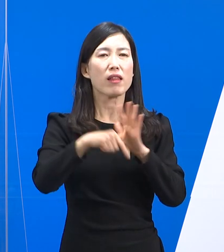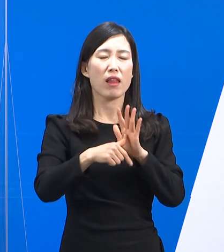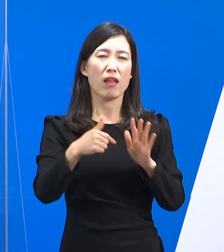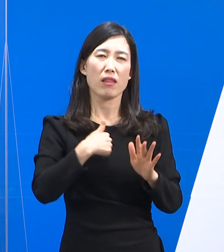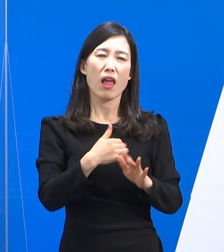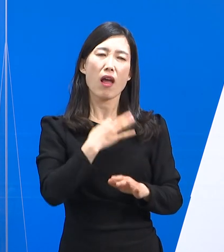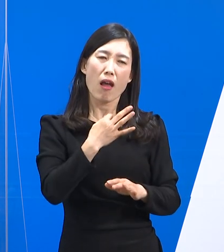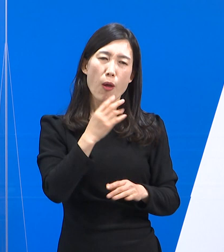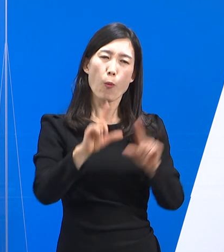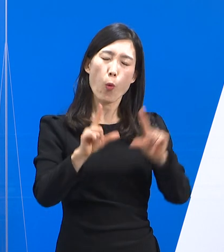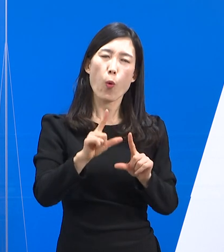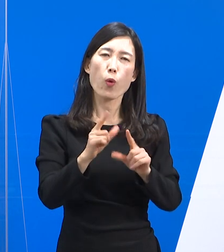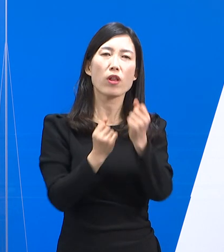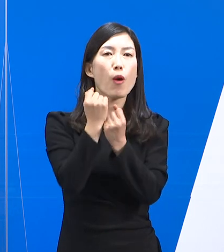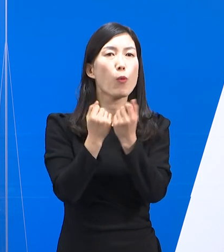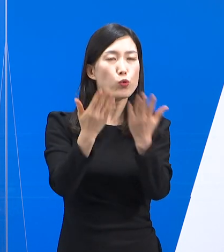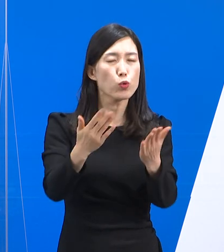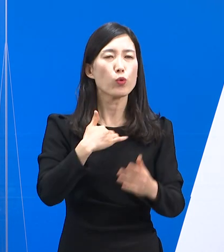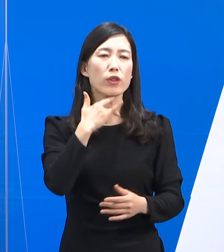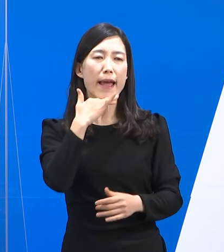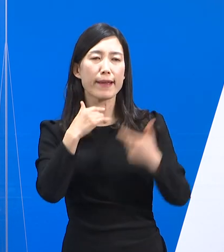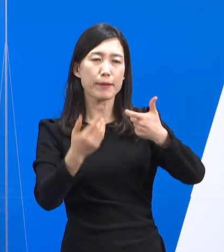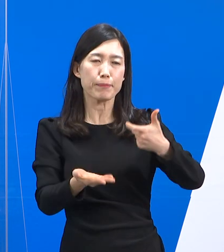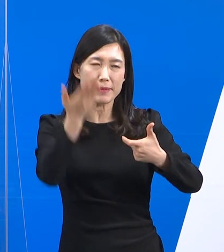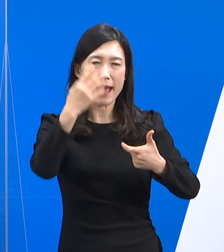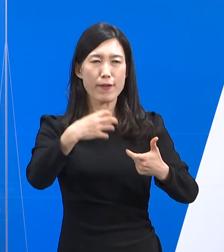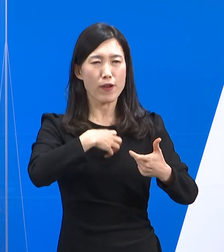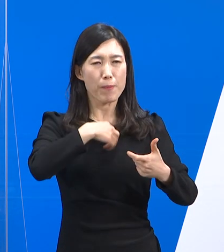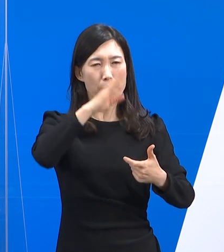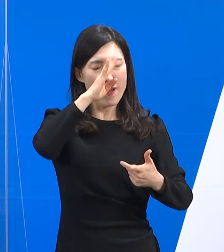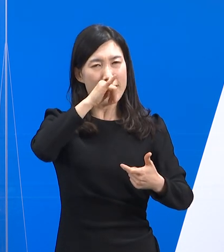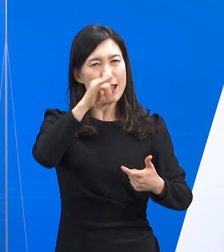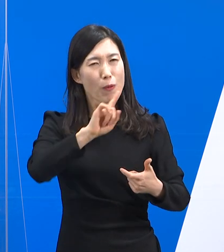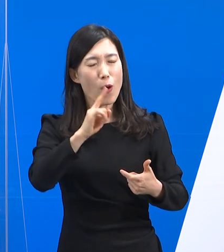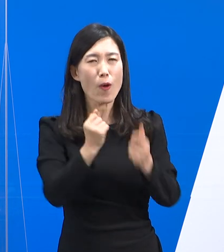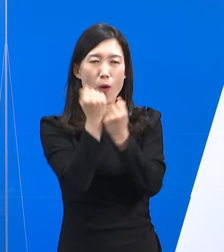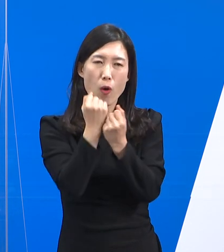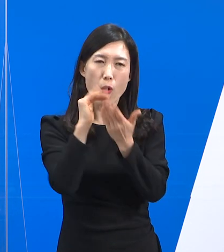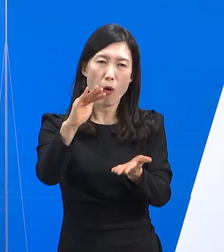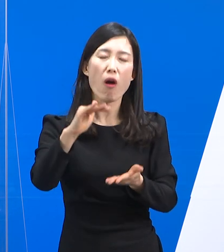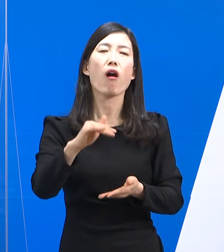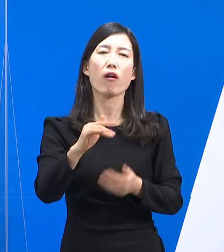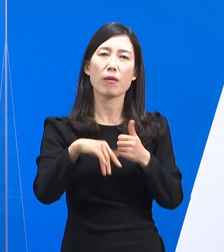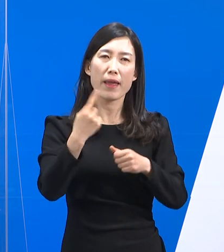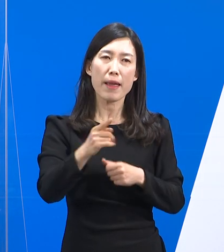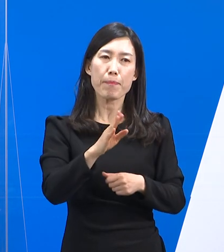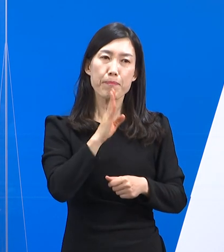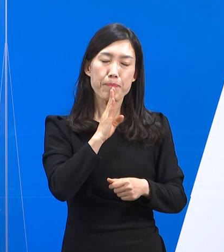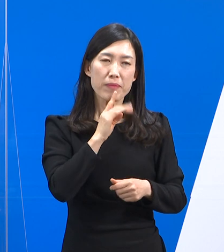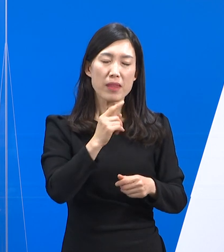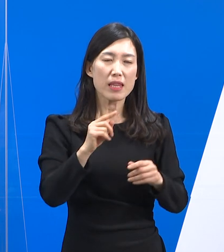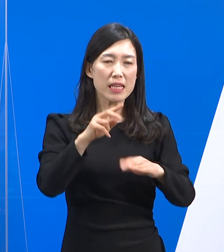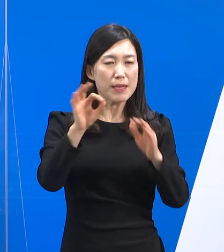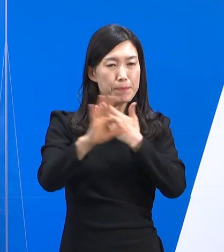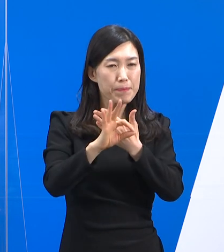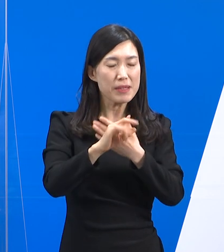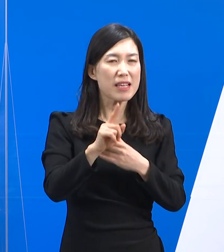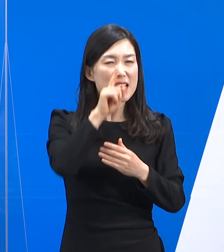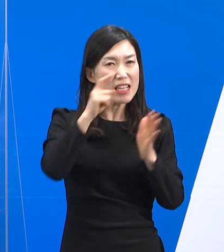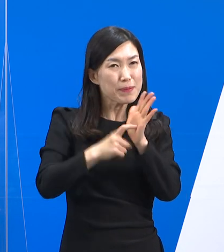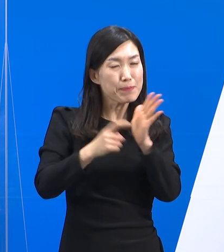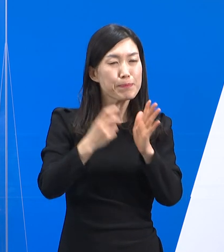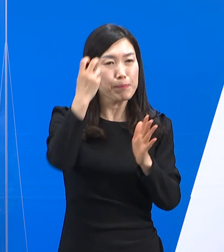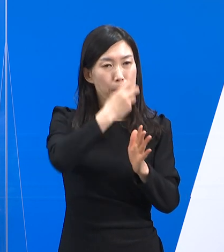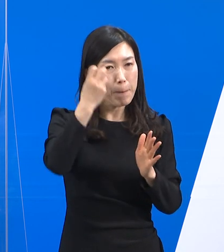진찰을 한 뒤 전문가용 신속 항원검사를 거쳐 양성인 경우 PCR검사를 받게 됩니다. 아울러 지정